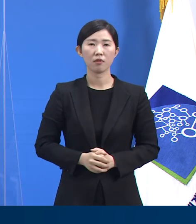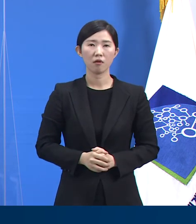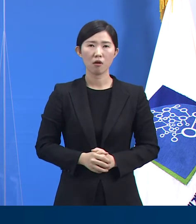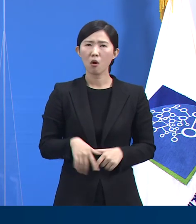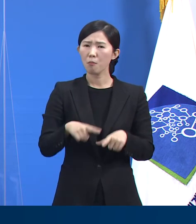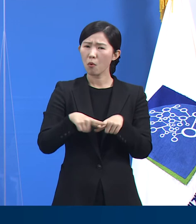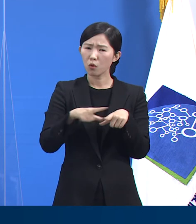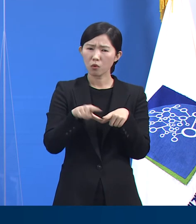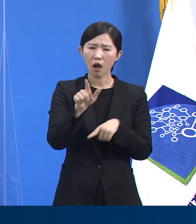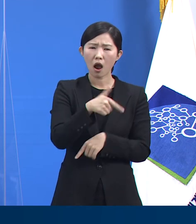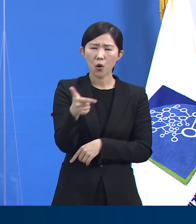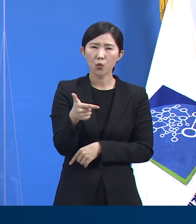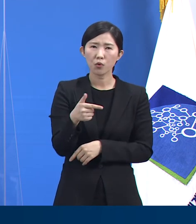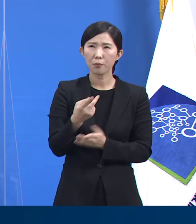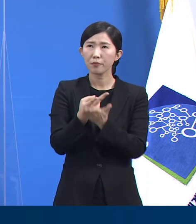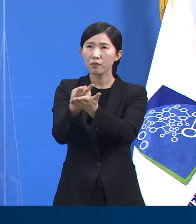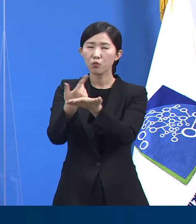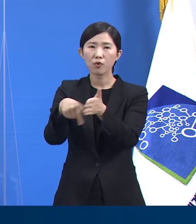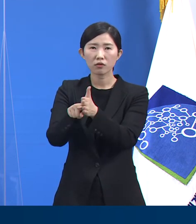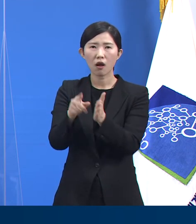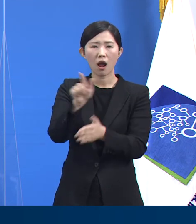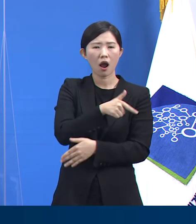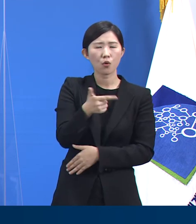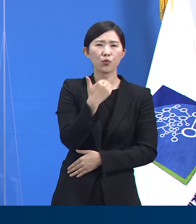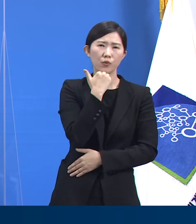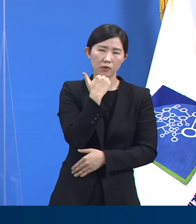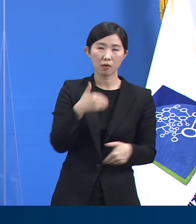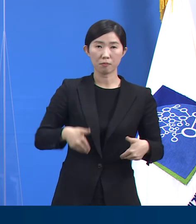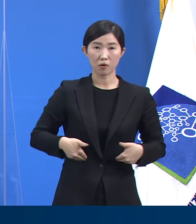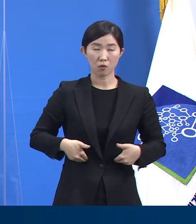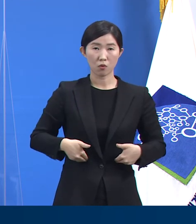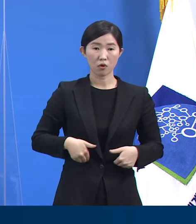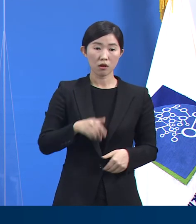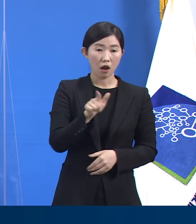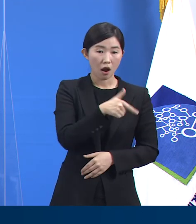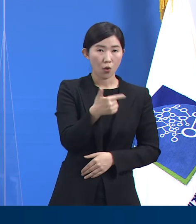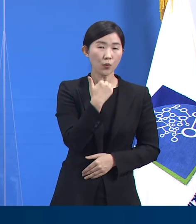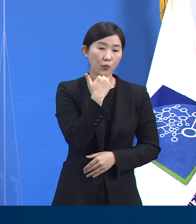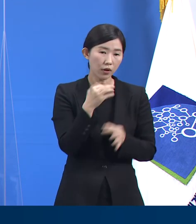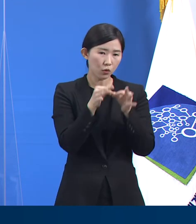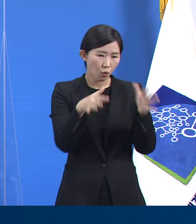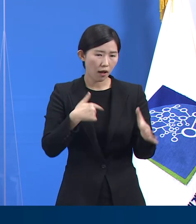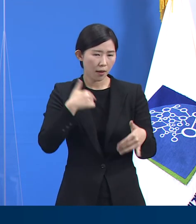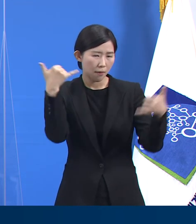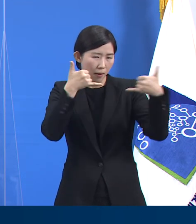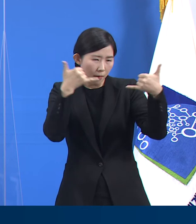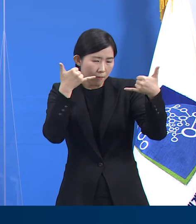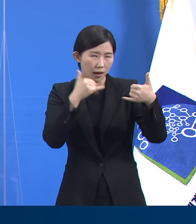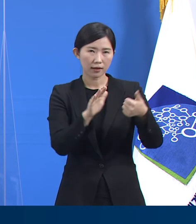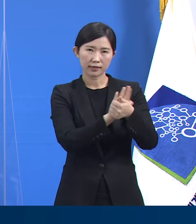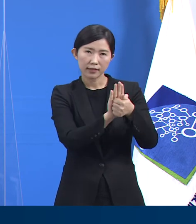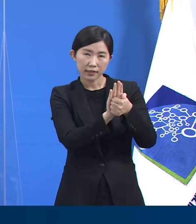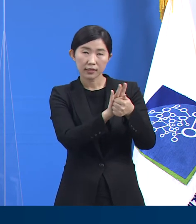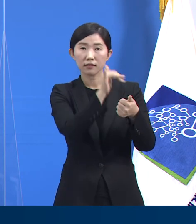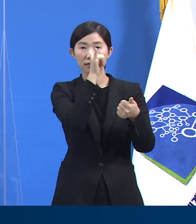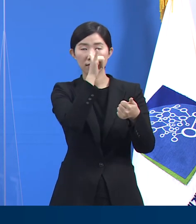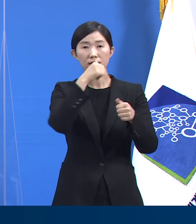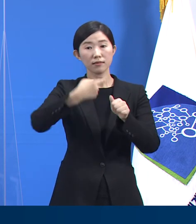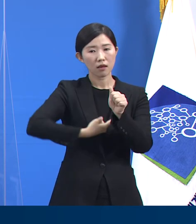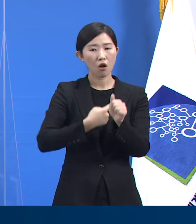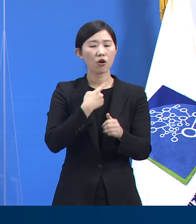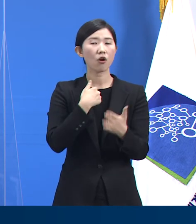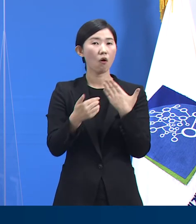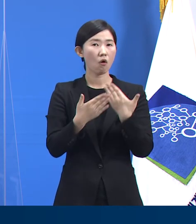기다리게 되는 경우가 많은데 그때 유선 건강 상담서비스를 제공해 왔기 때문에 경험도 축적돼 있습니다.